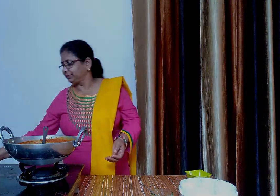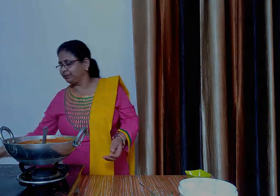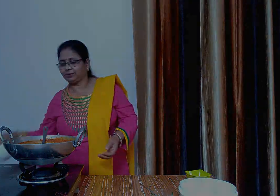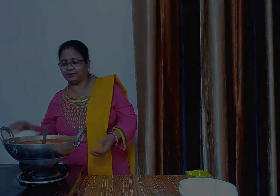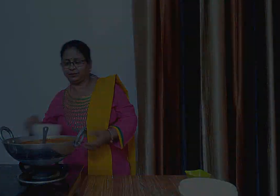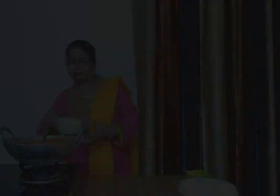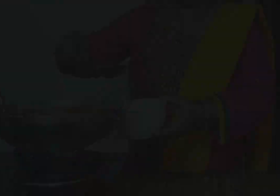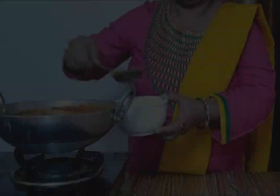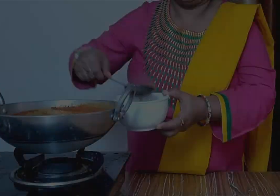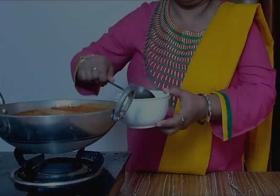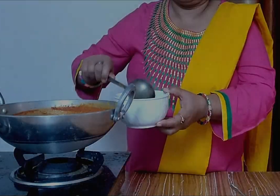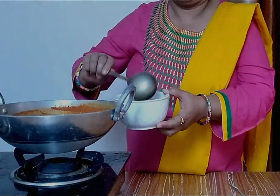सर्विंग बाउल में निकाल लेंगे